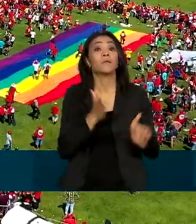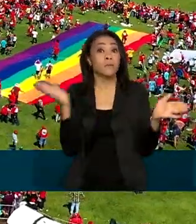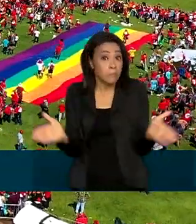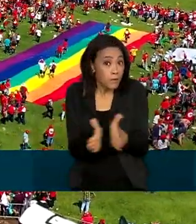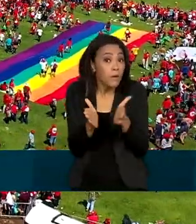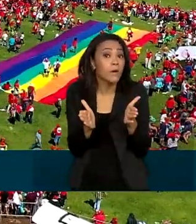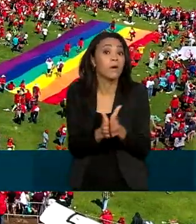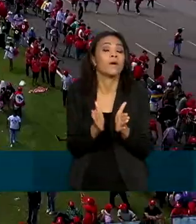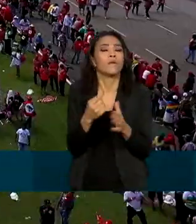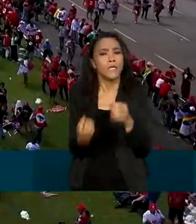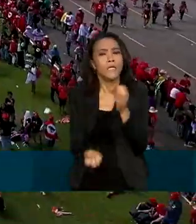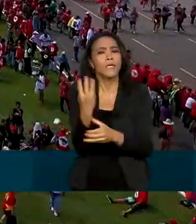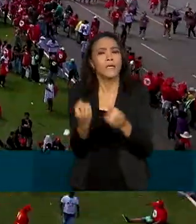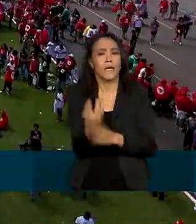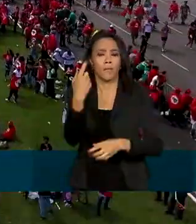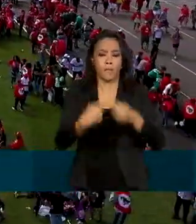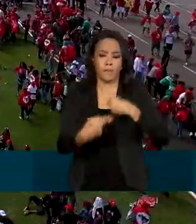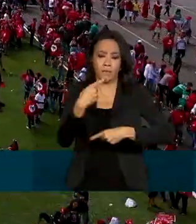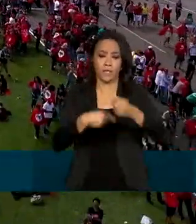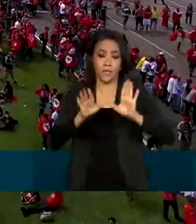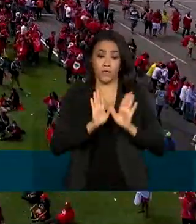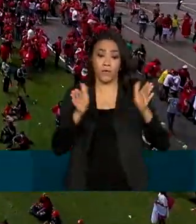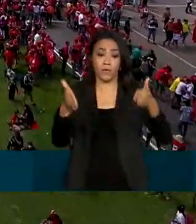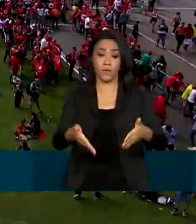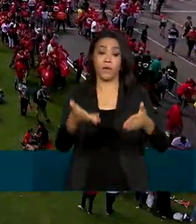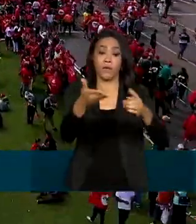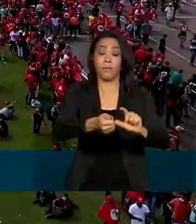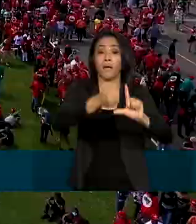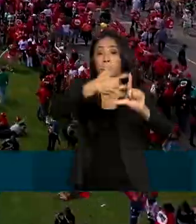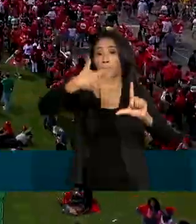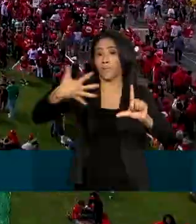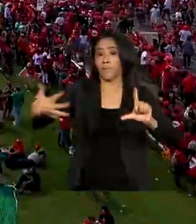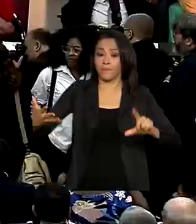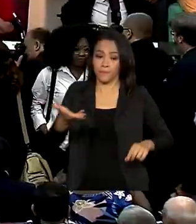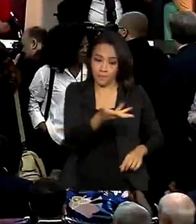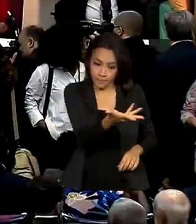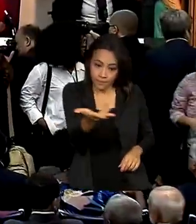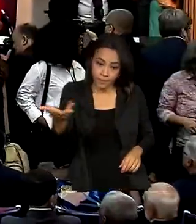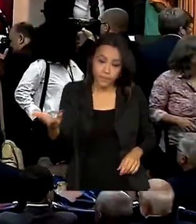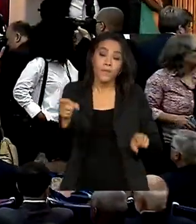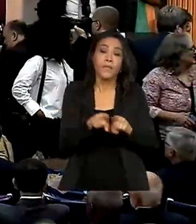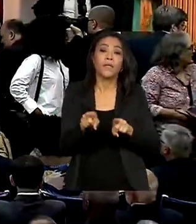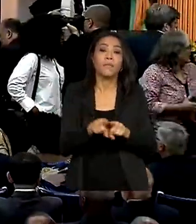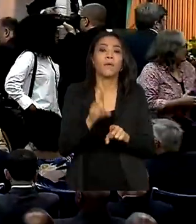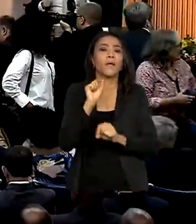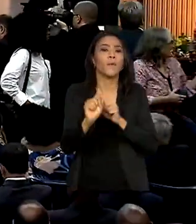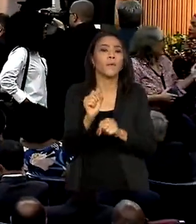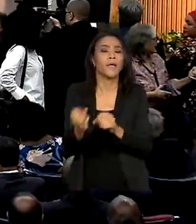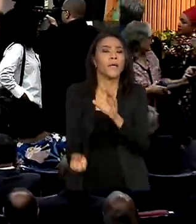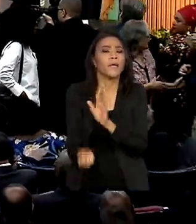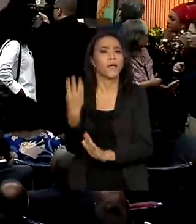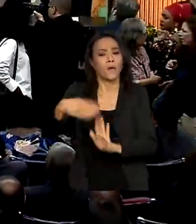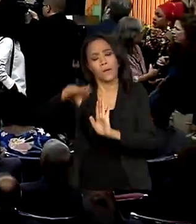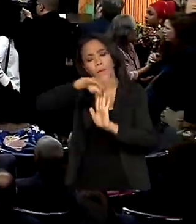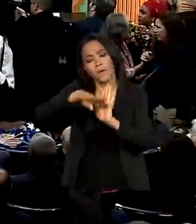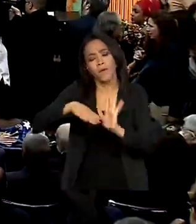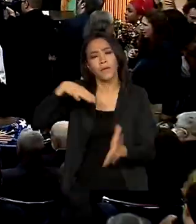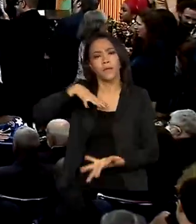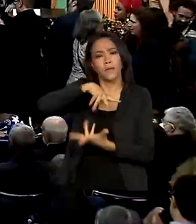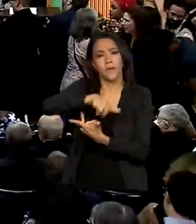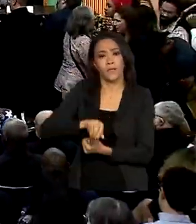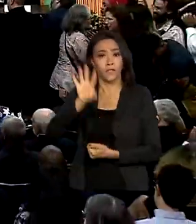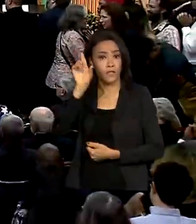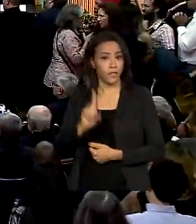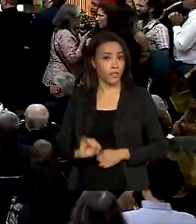desenvolver políticas para a população LGBTQI+, além de implementar uma agenda internacional de